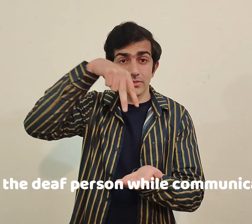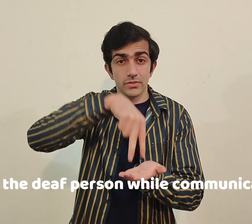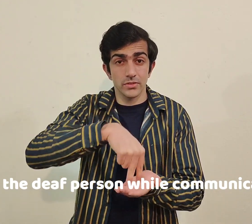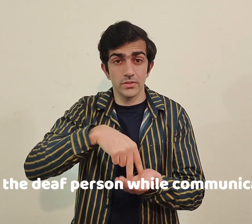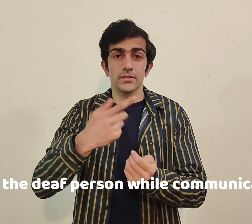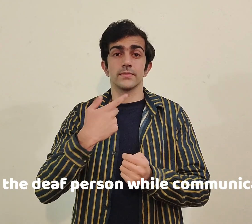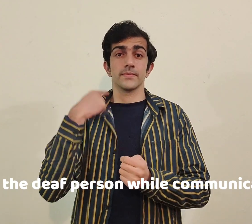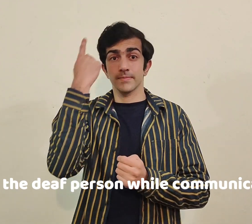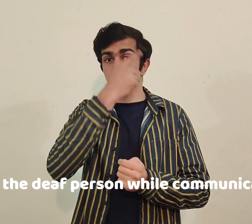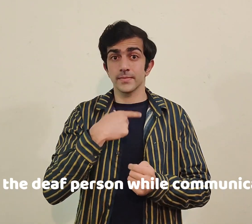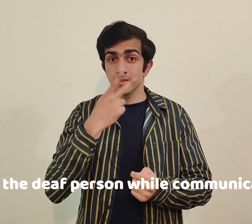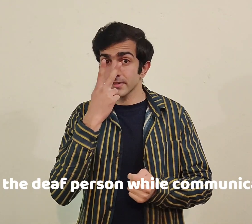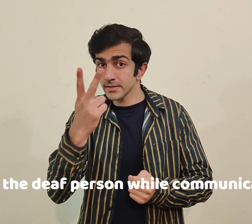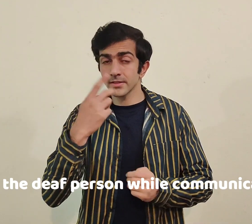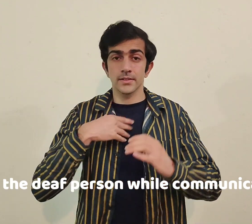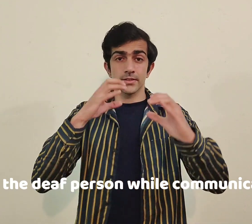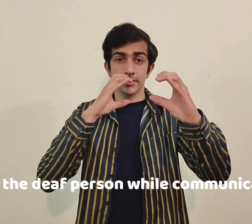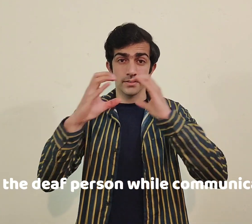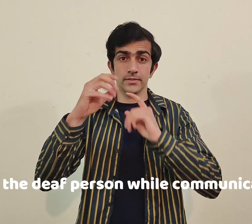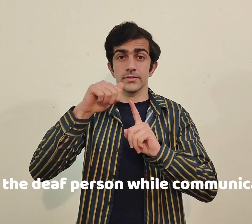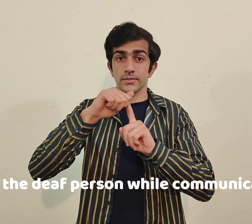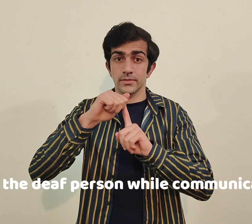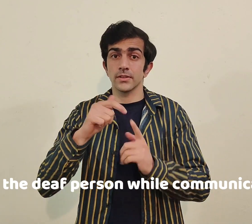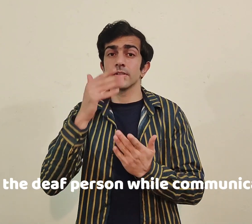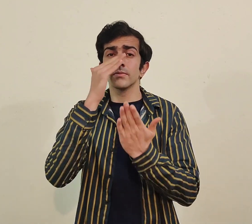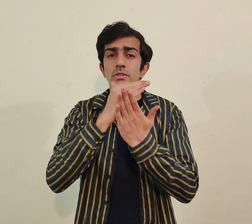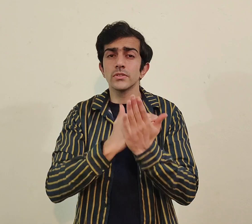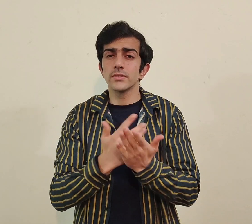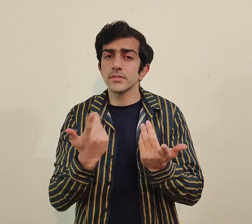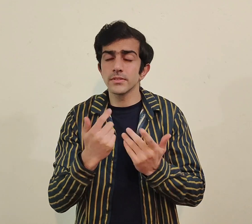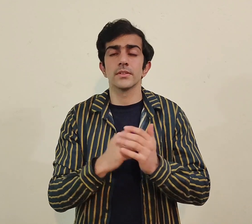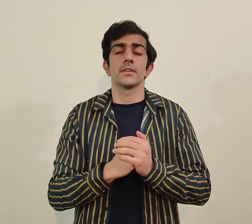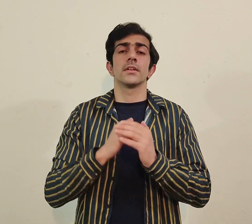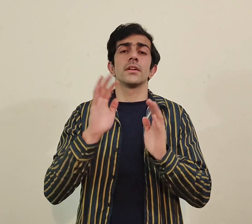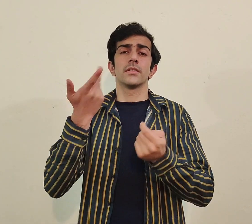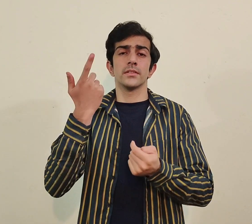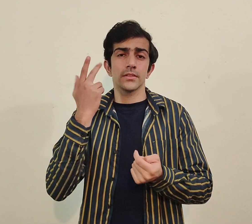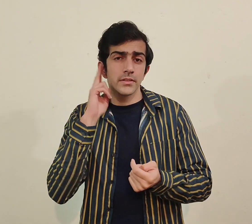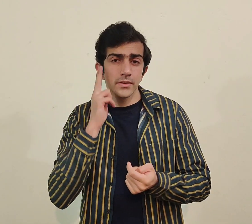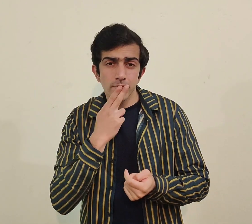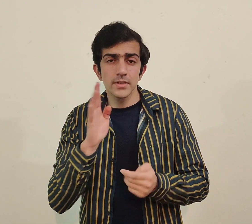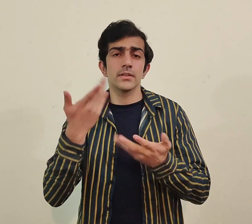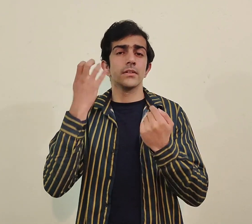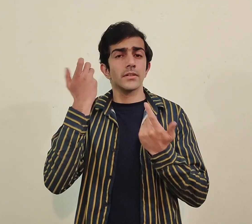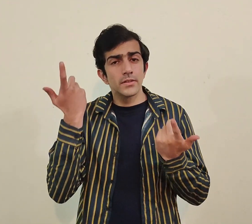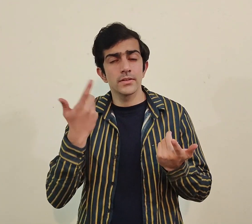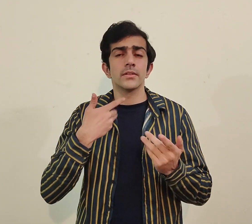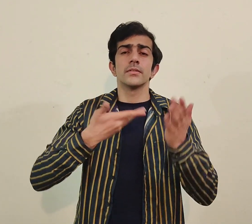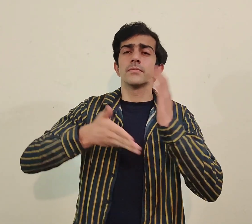ہے فیس تر ڈیف پرسن وائل کمیونیکیٹنگ تو کوئی بھی کوئی ضروری بات ہے اگر ڈیف